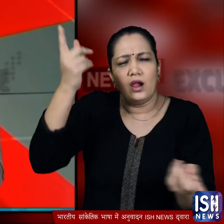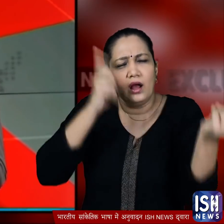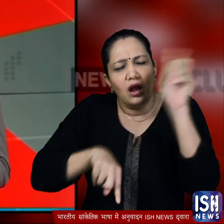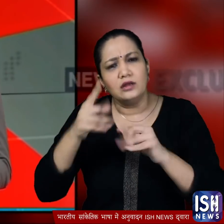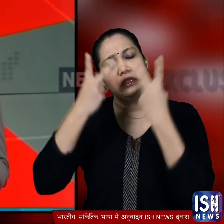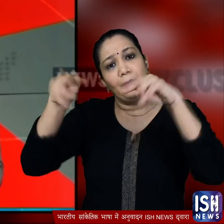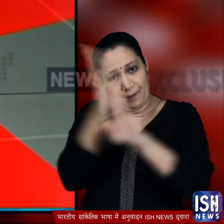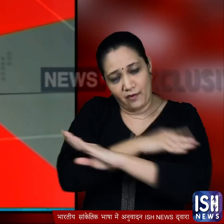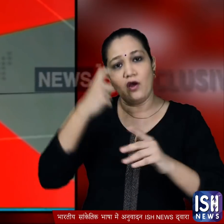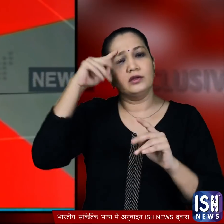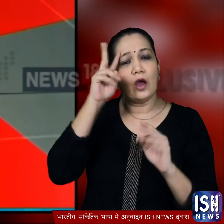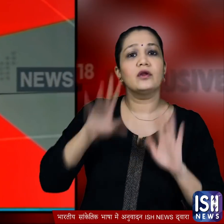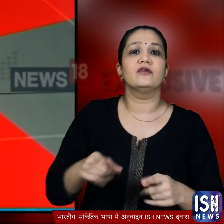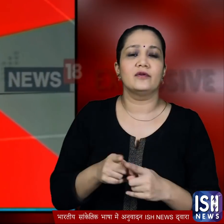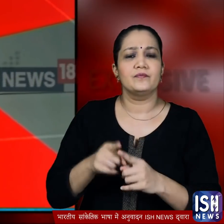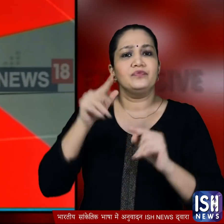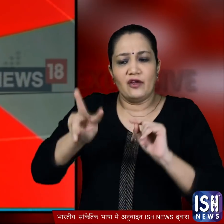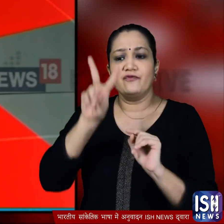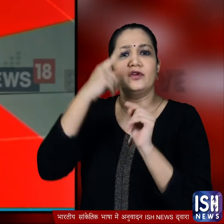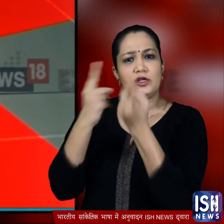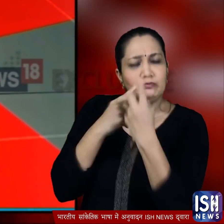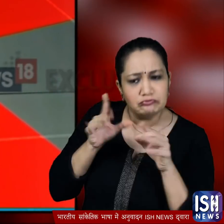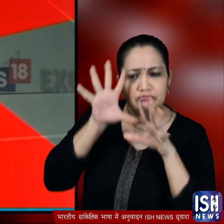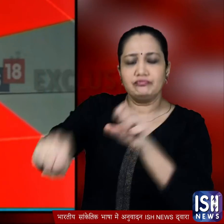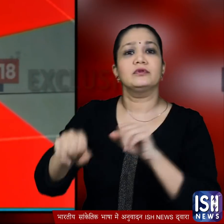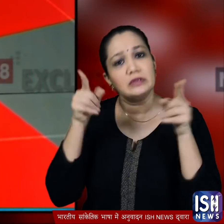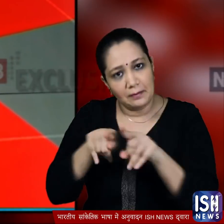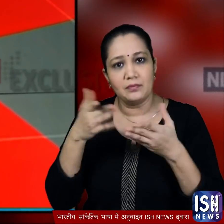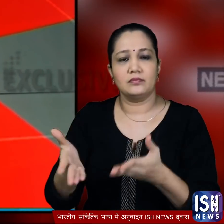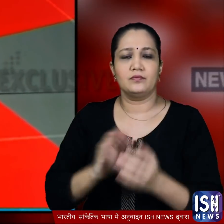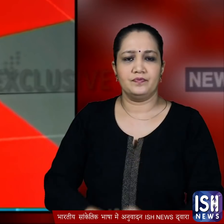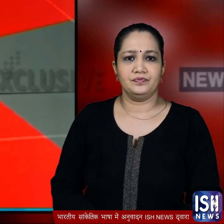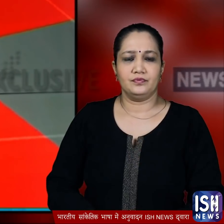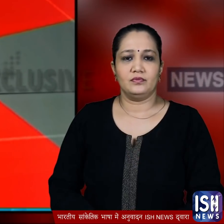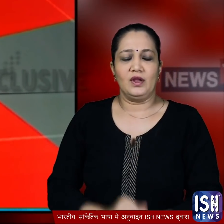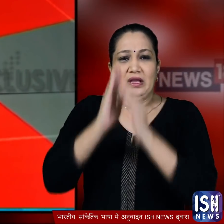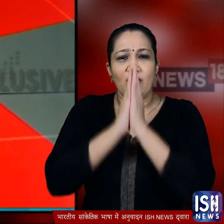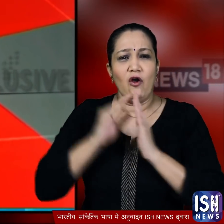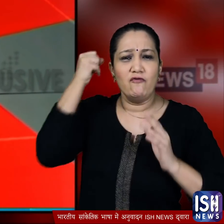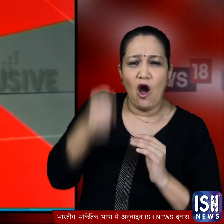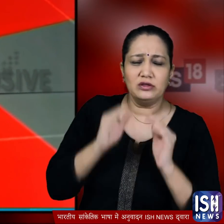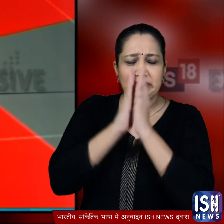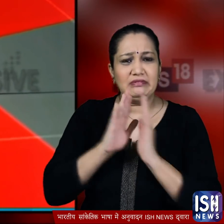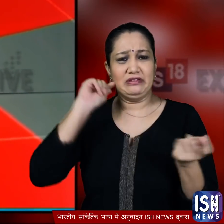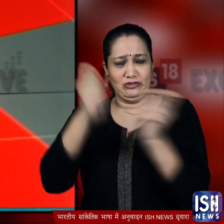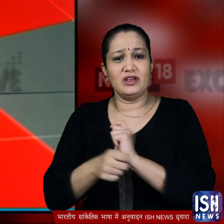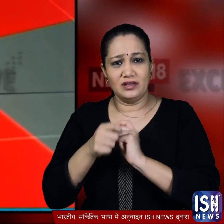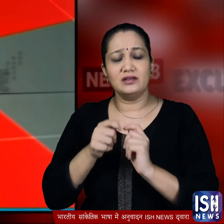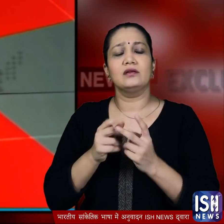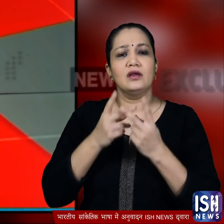का शक्त पहले से था तभी तो विजलेंस की टीम ने चाबा मार रहा है जबरन धर्म परिवर्तन केस में यूपी पुलिस को इस रैकेट